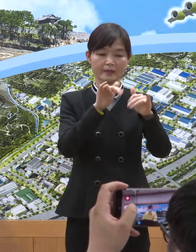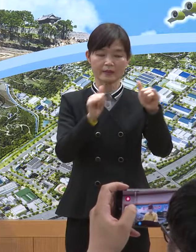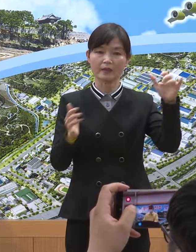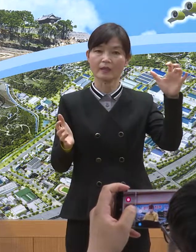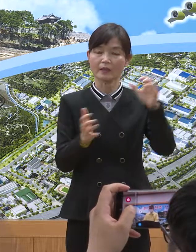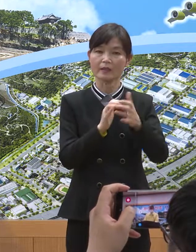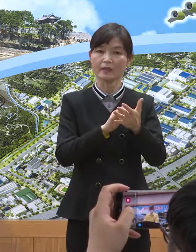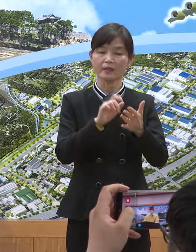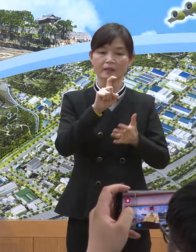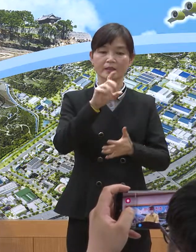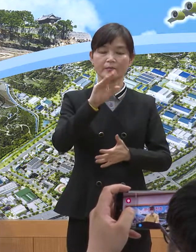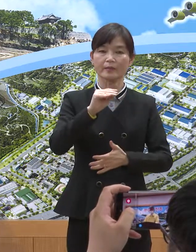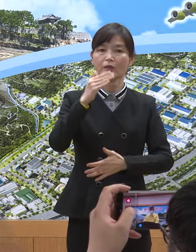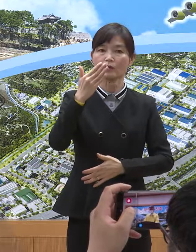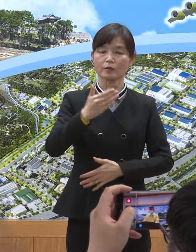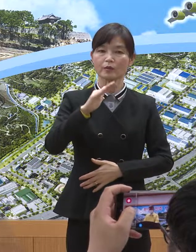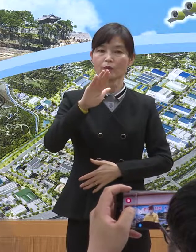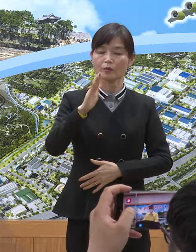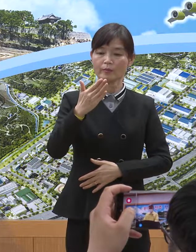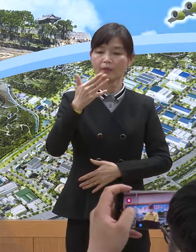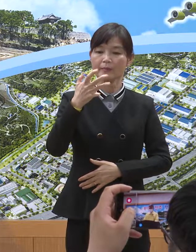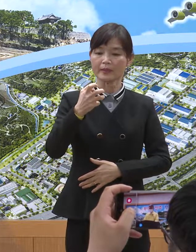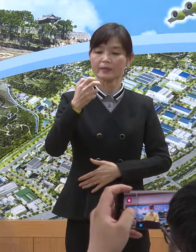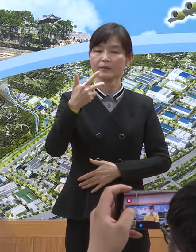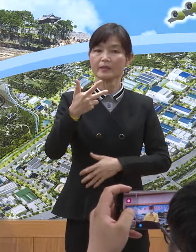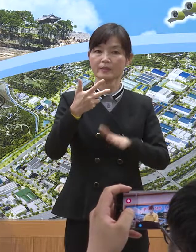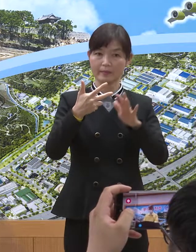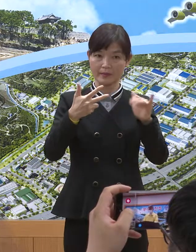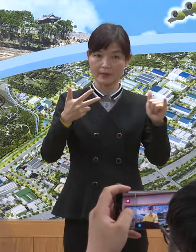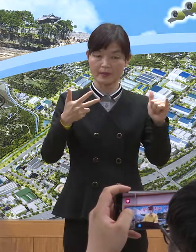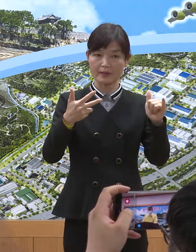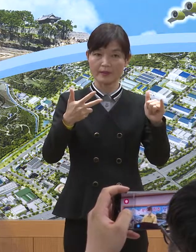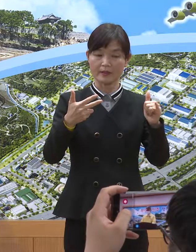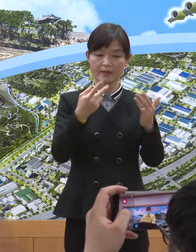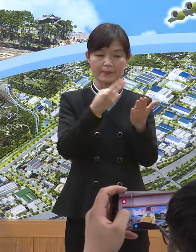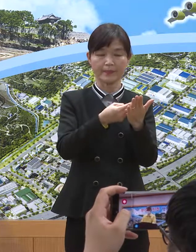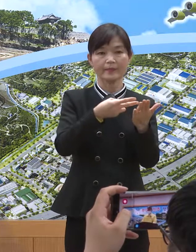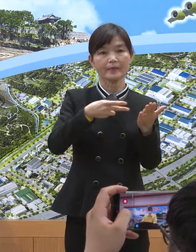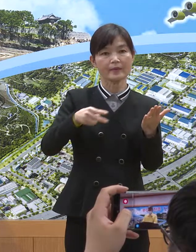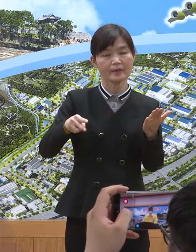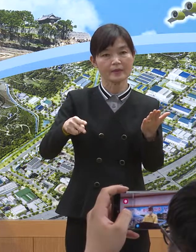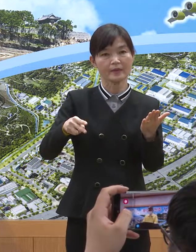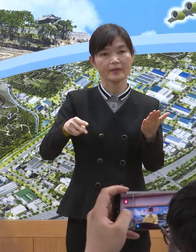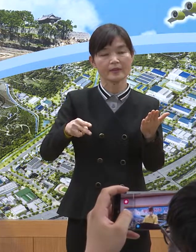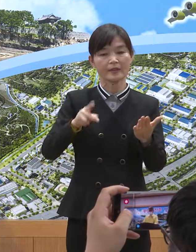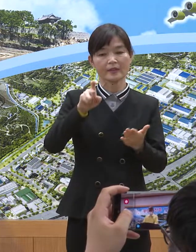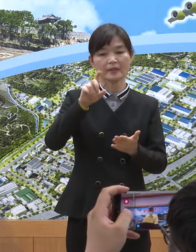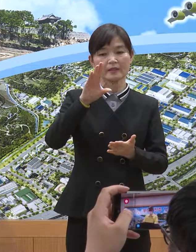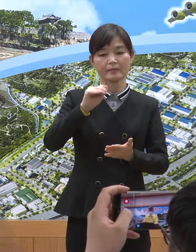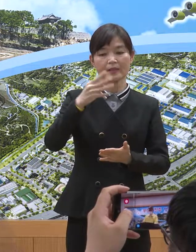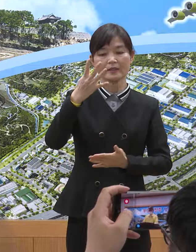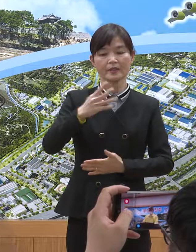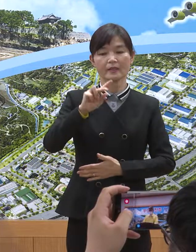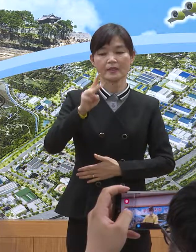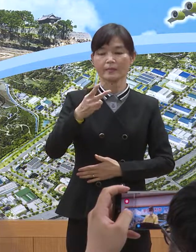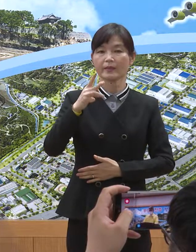확진자는 10만 9,987명이고, 완치자는 10만 4